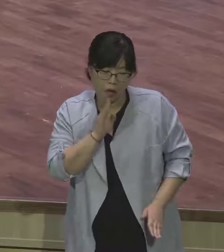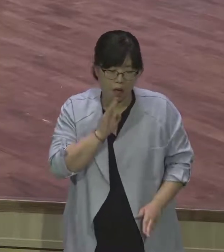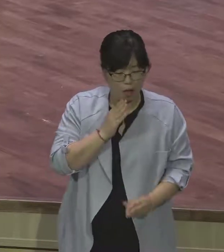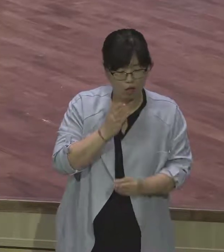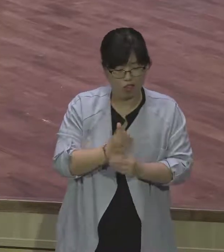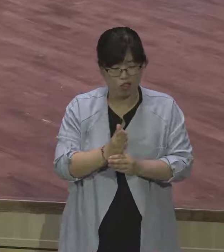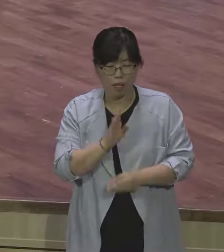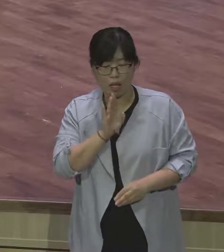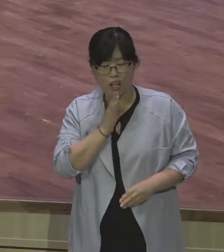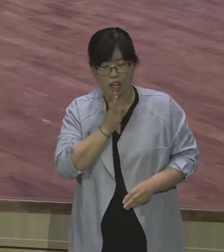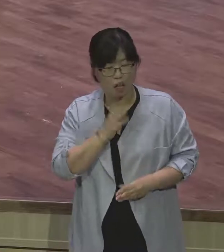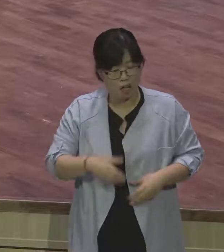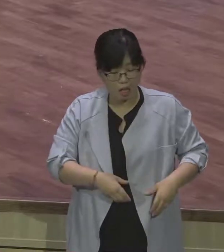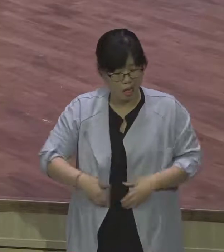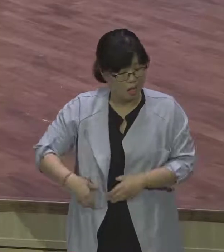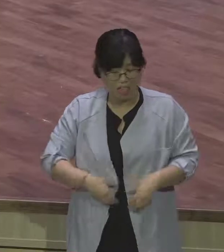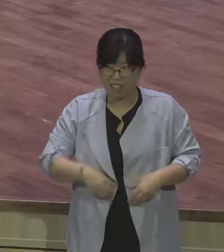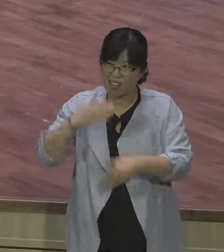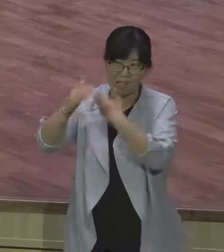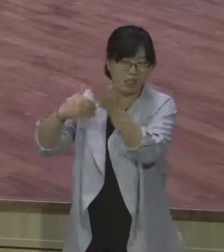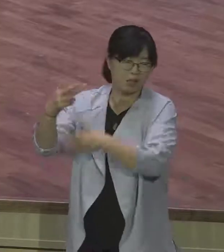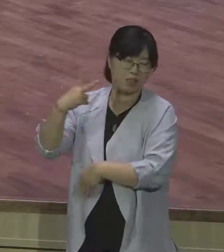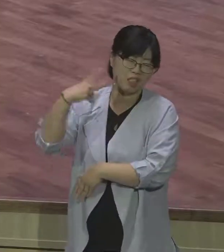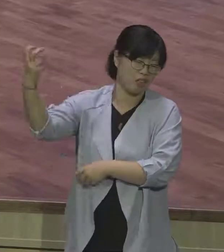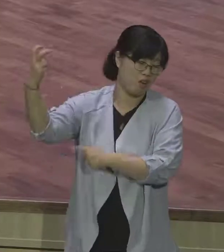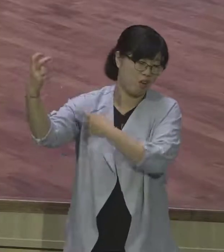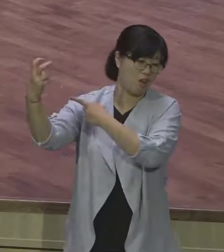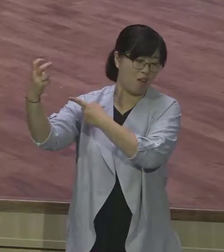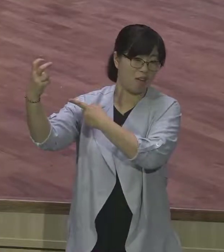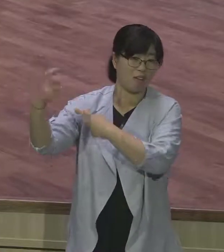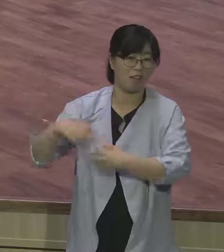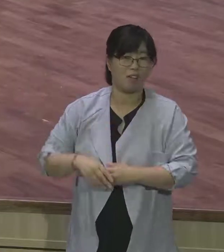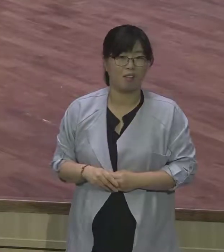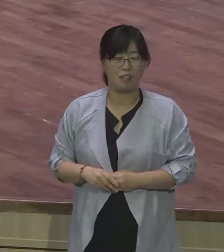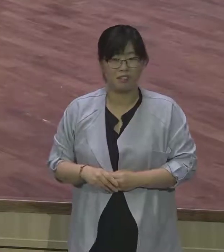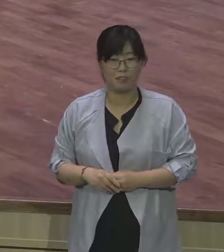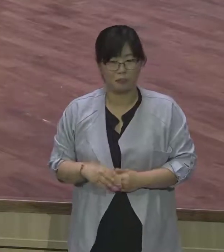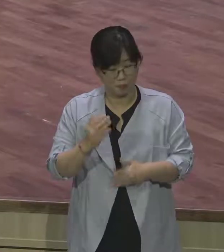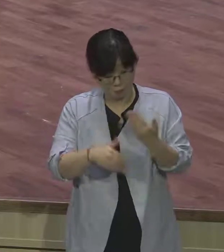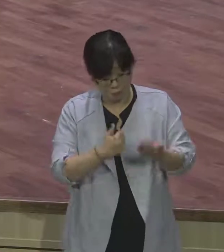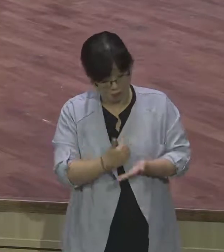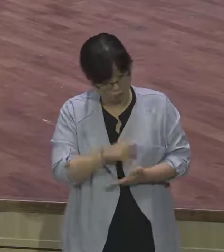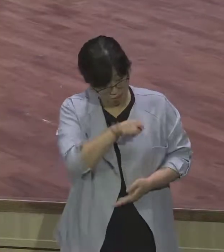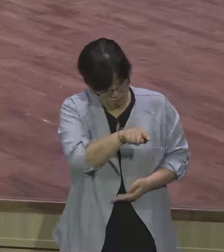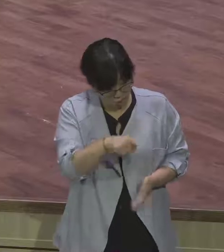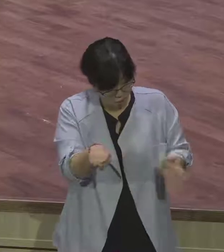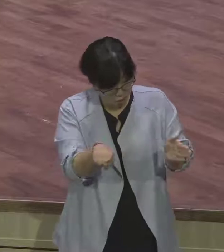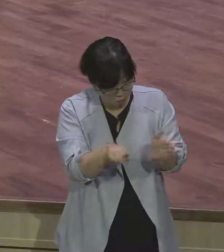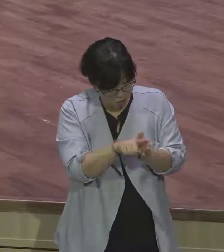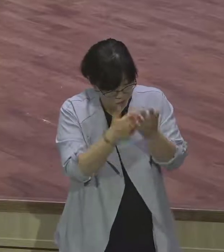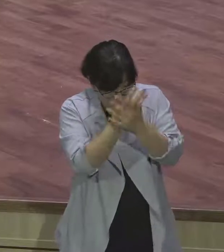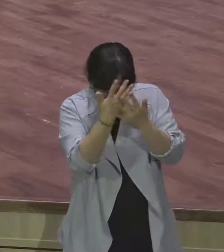믿는지 예배를 드린 건지 안 드린 건지 기도를 하는 건지 안 하는 건지 토해내버리겠다 야곱처럼